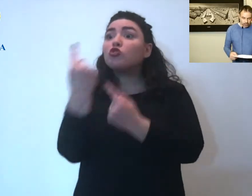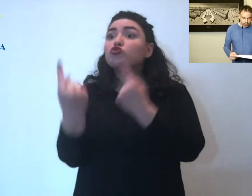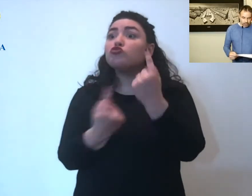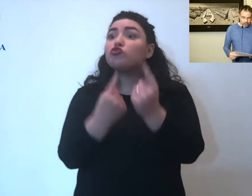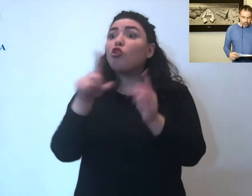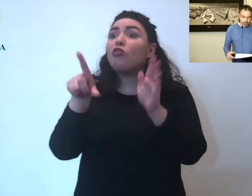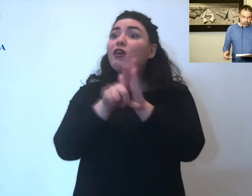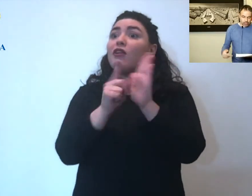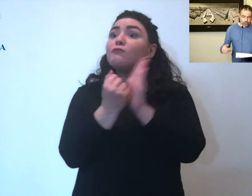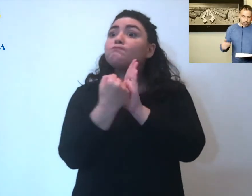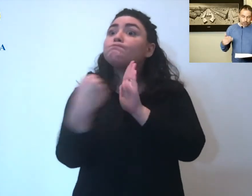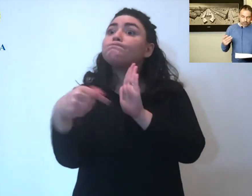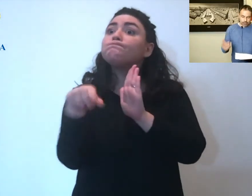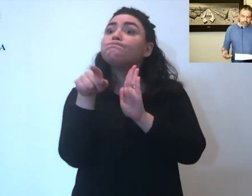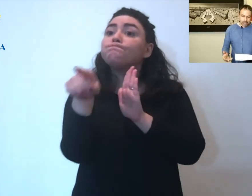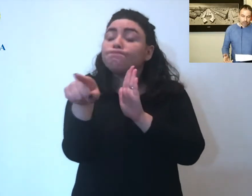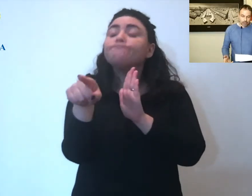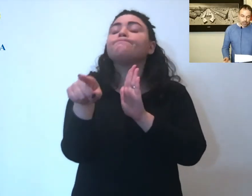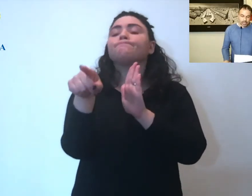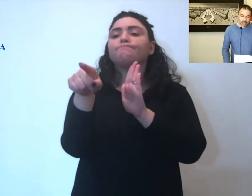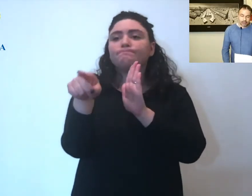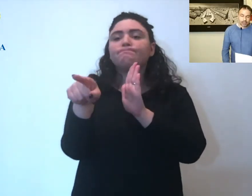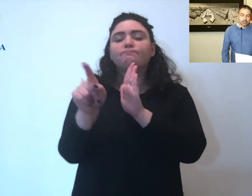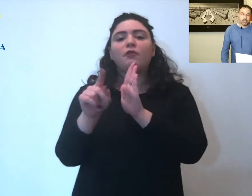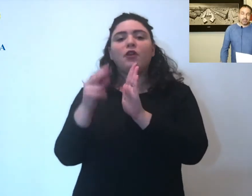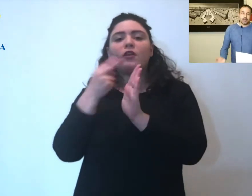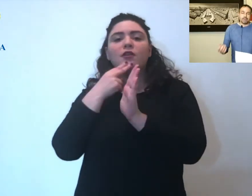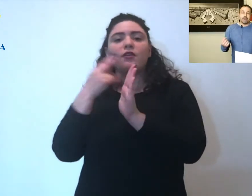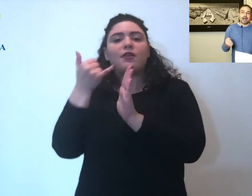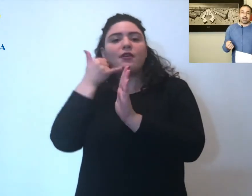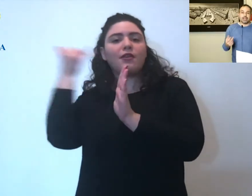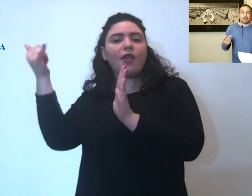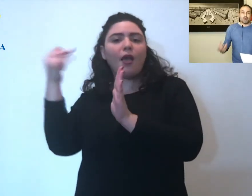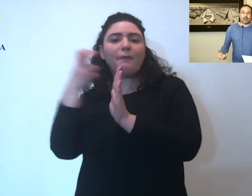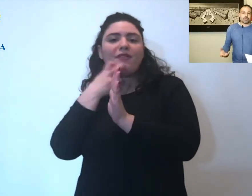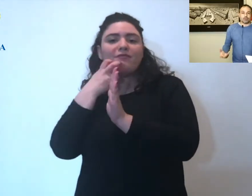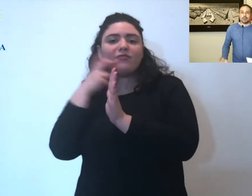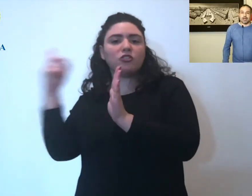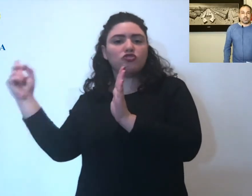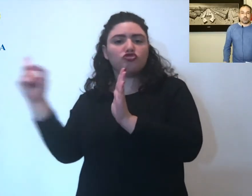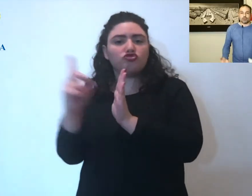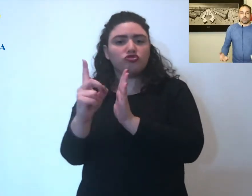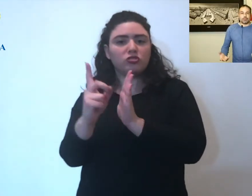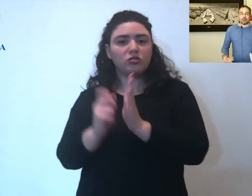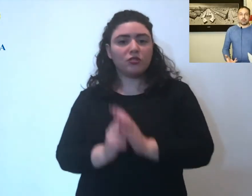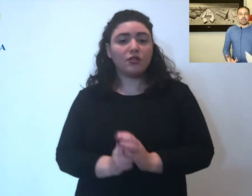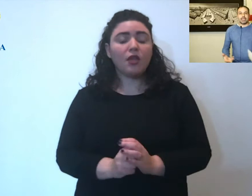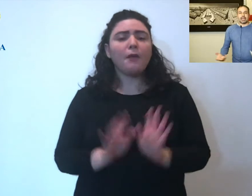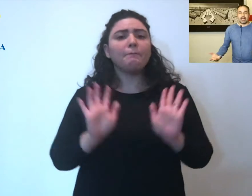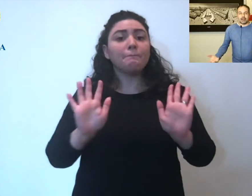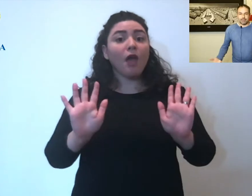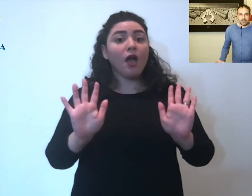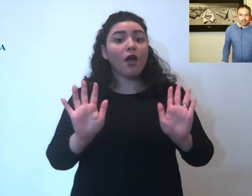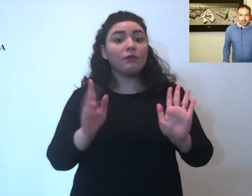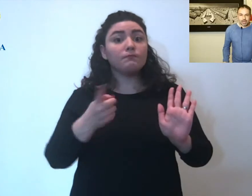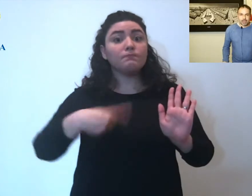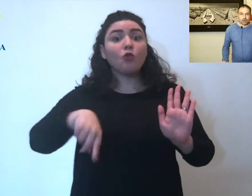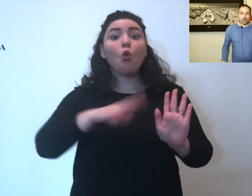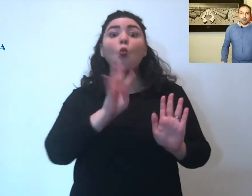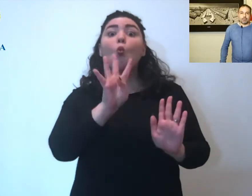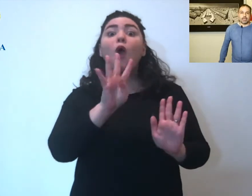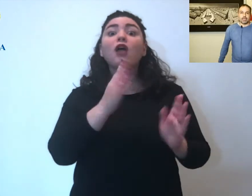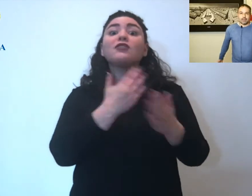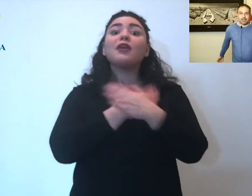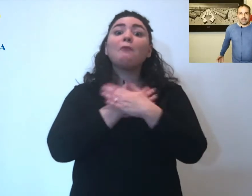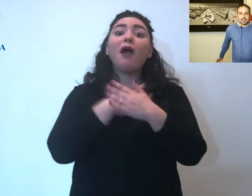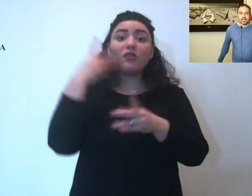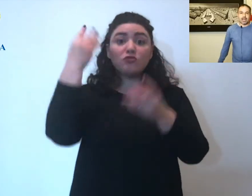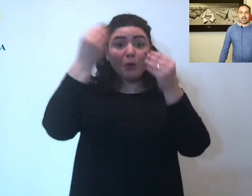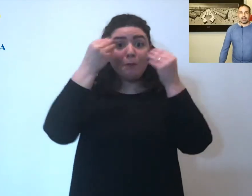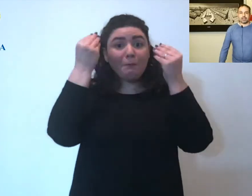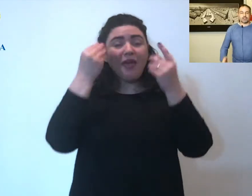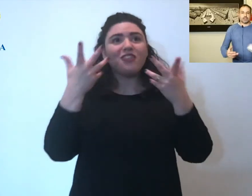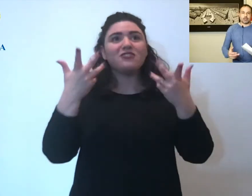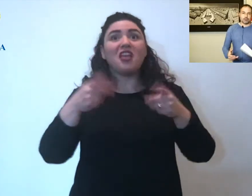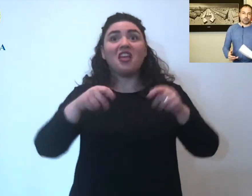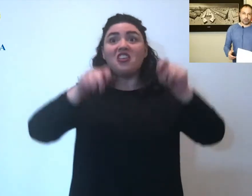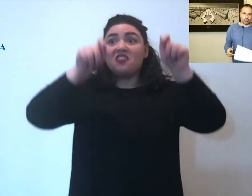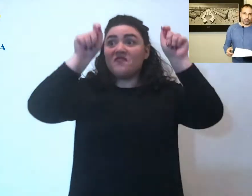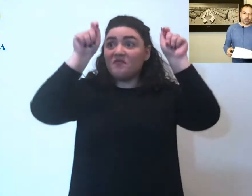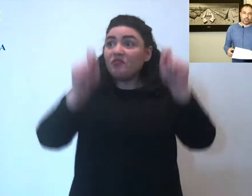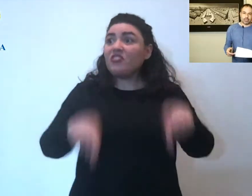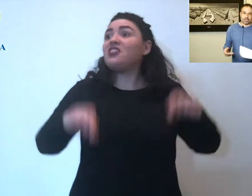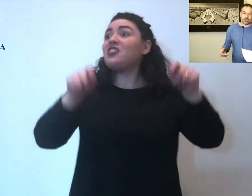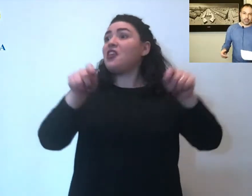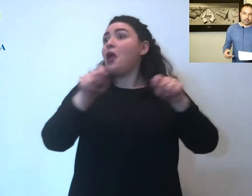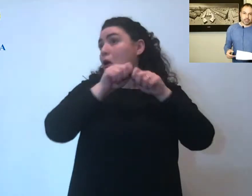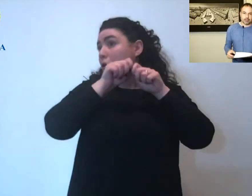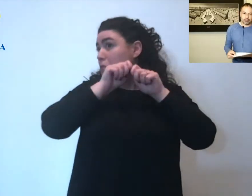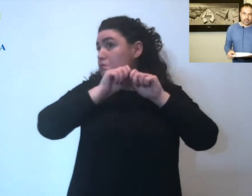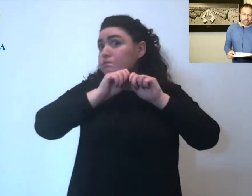fossero comportamenti non corretti. Ma il 4 di maggio non dobbiamo mica viverla come è via, andiamo